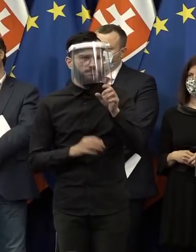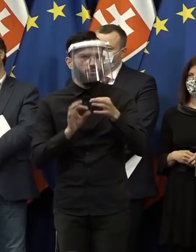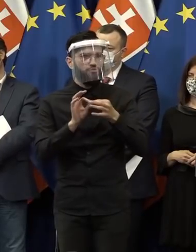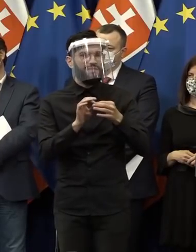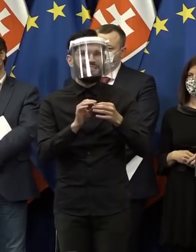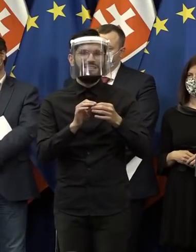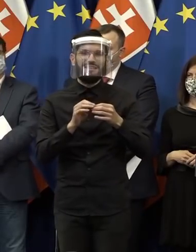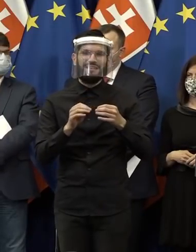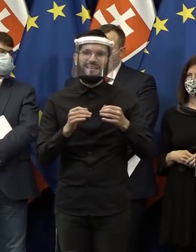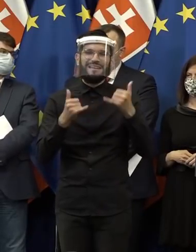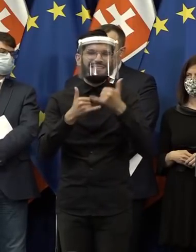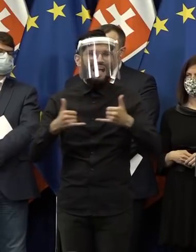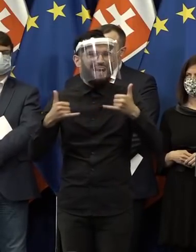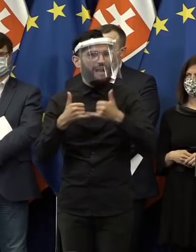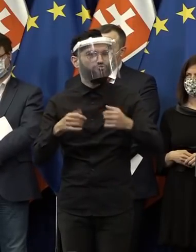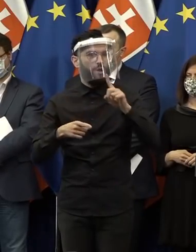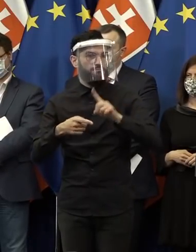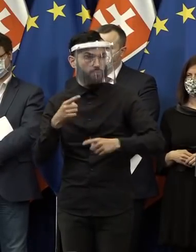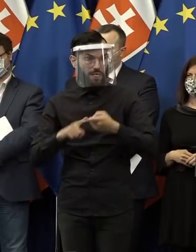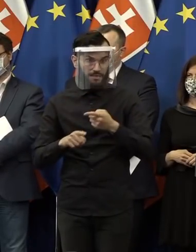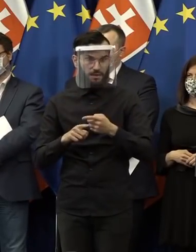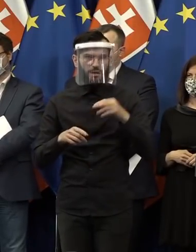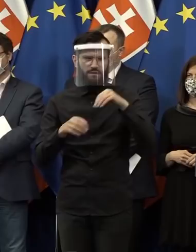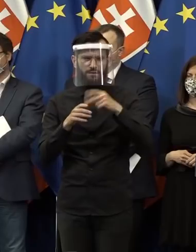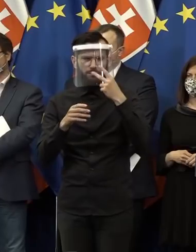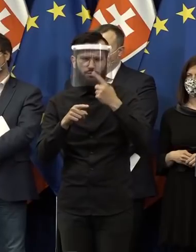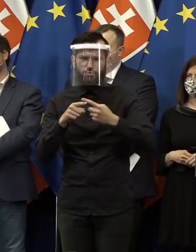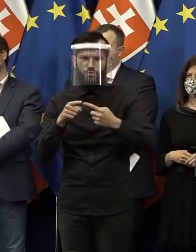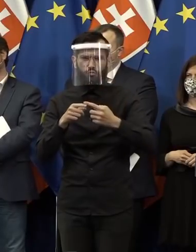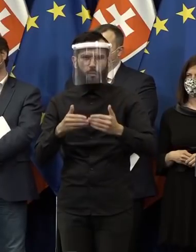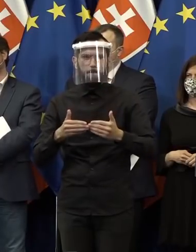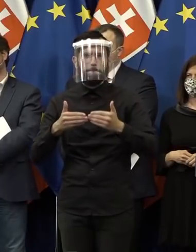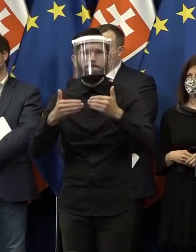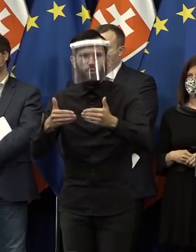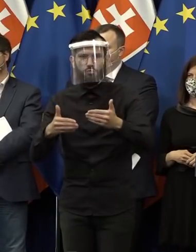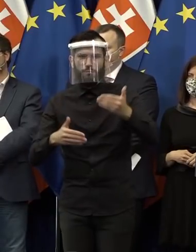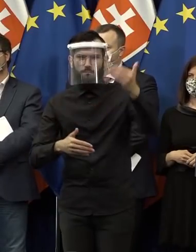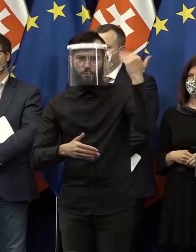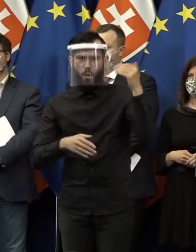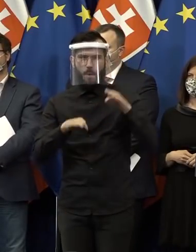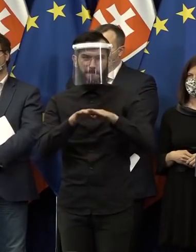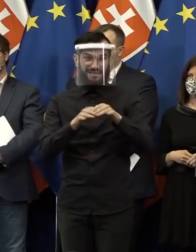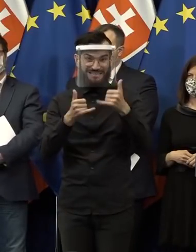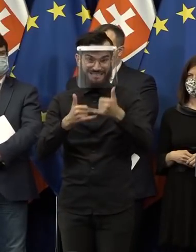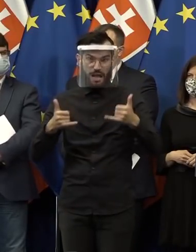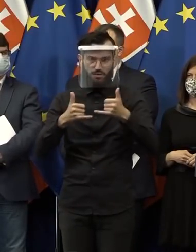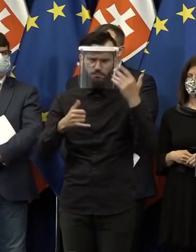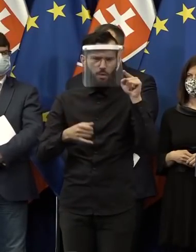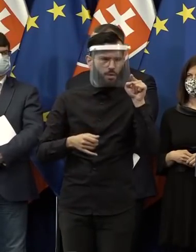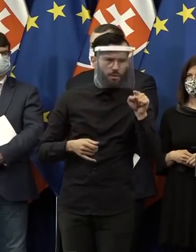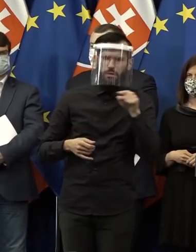Zahraničná politika. Som si všimol, že tam došlo k miernému posunu oproti té verzi, ktorá odišla z ministrstva zahraničia